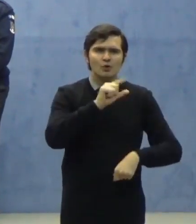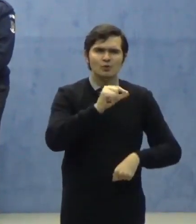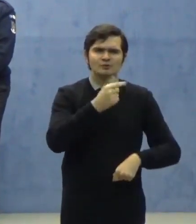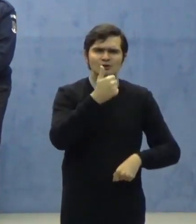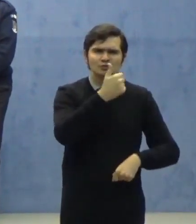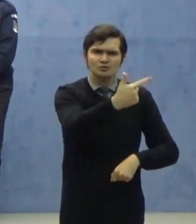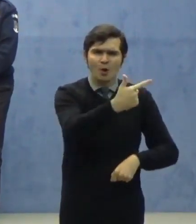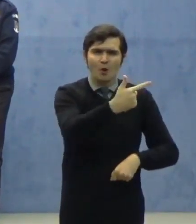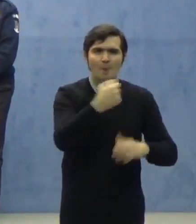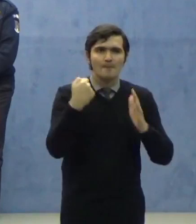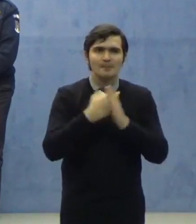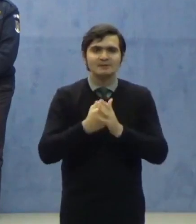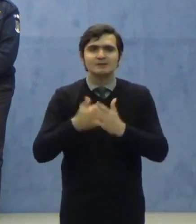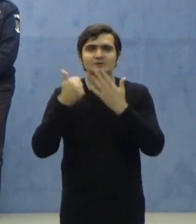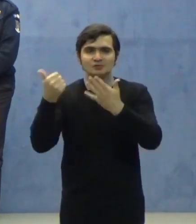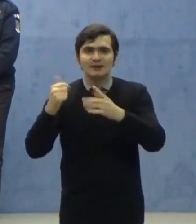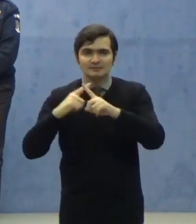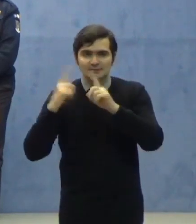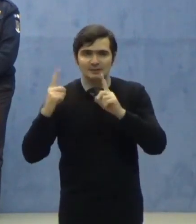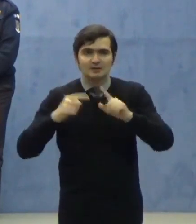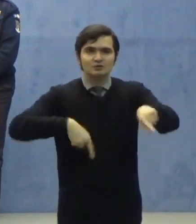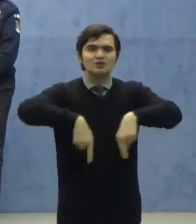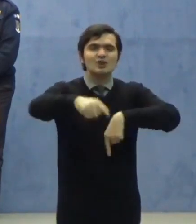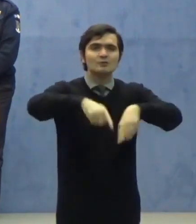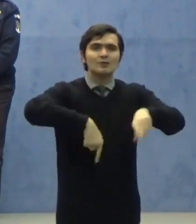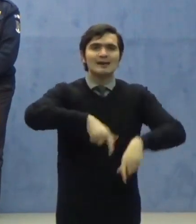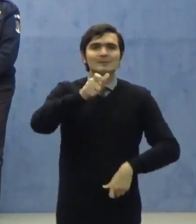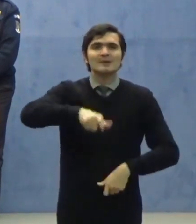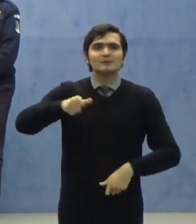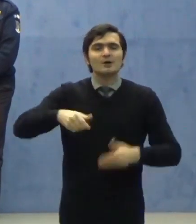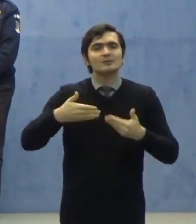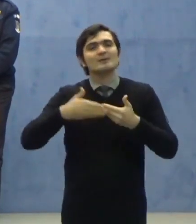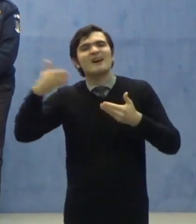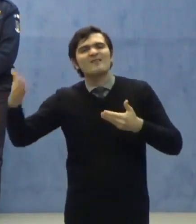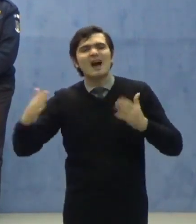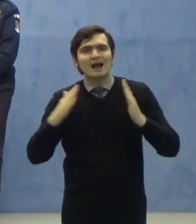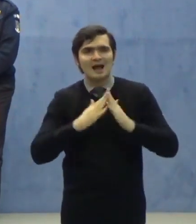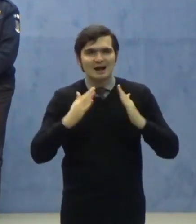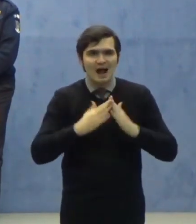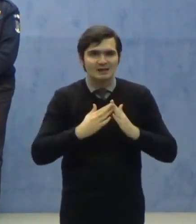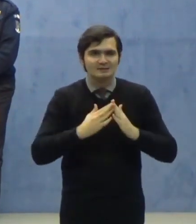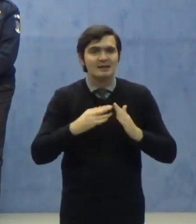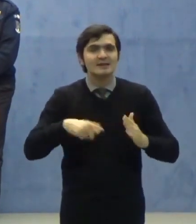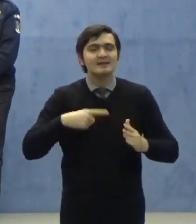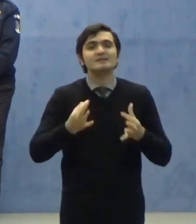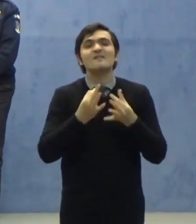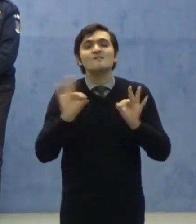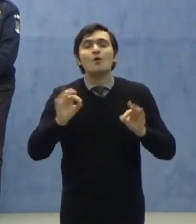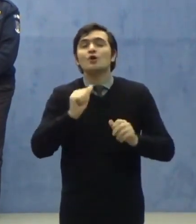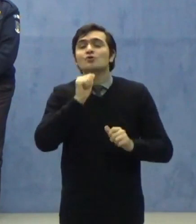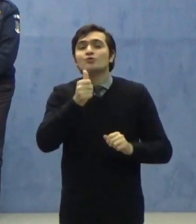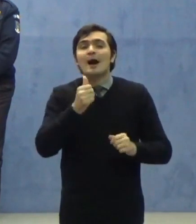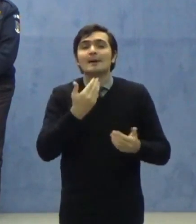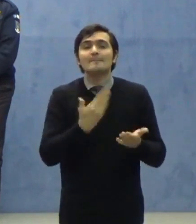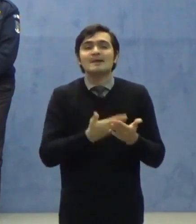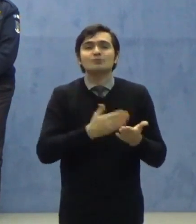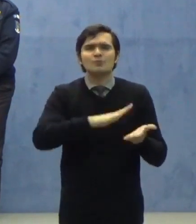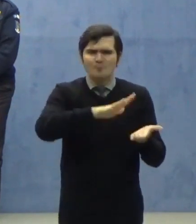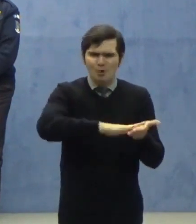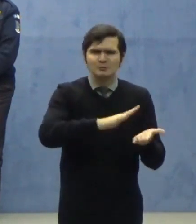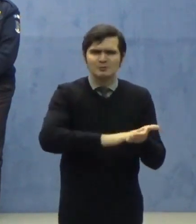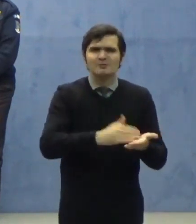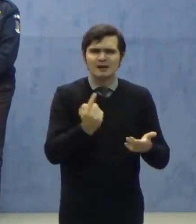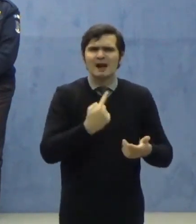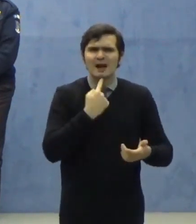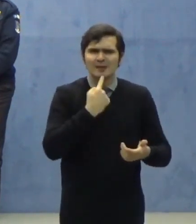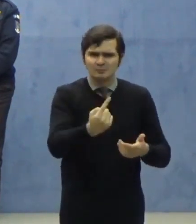-6, circulația persoanelor în afara locuinței gospodăriei este permisă numai pentru motivele prevăzute